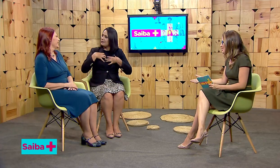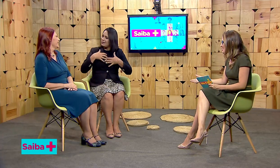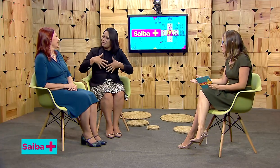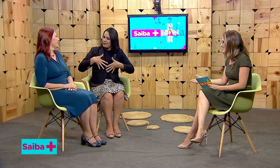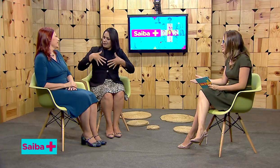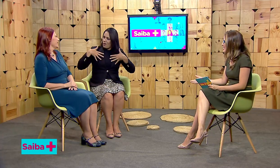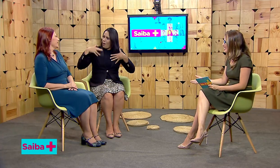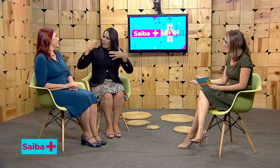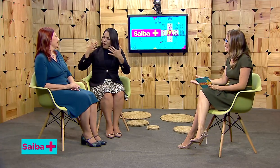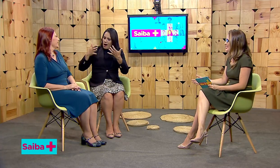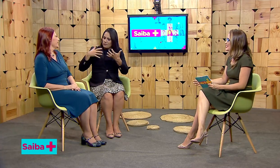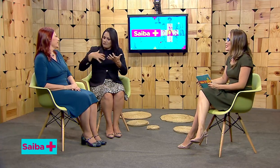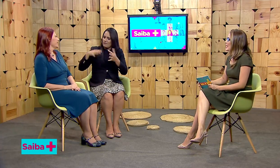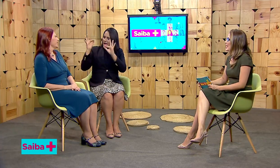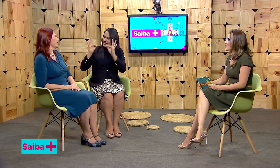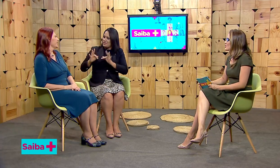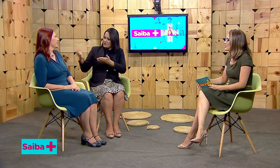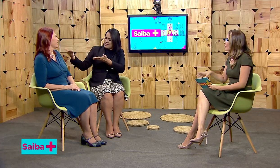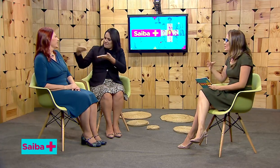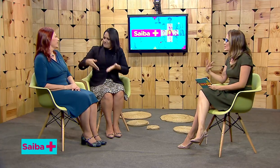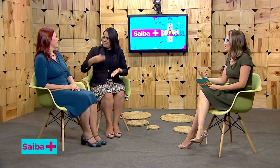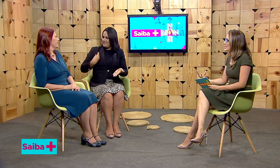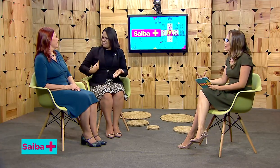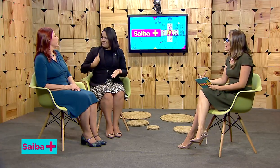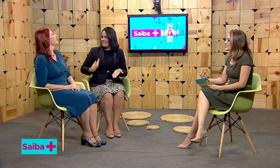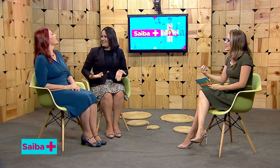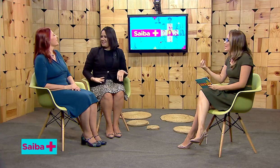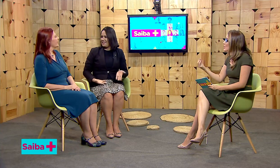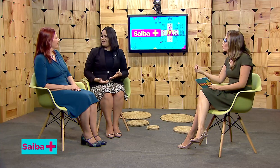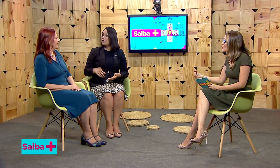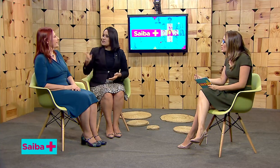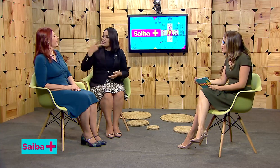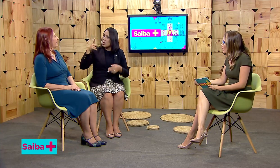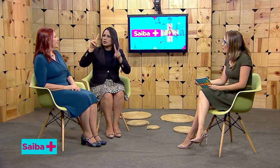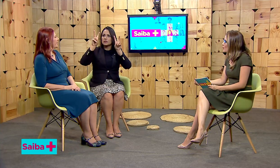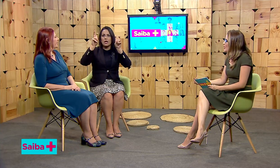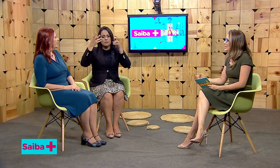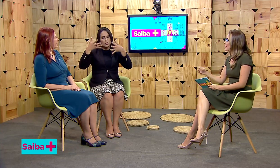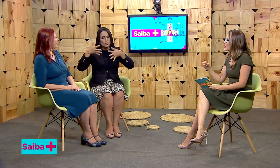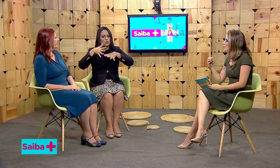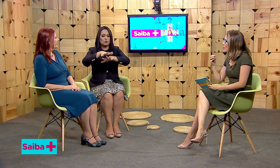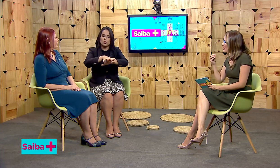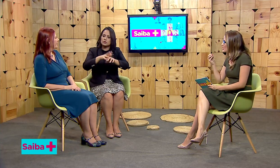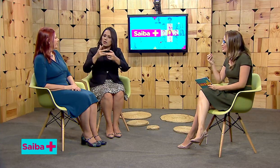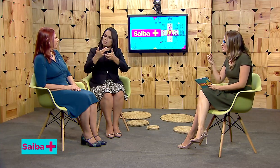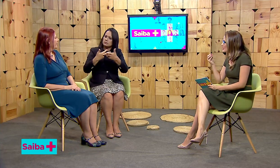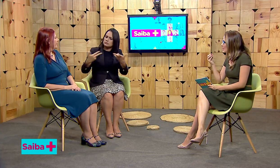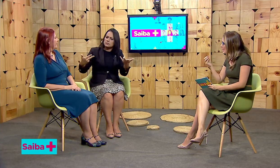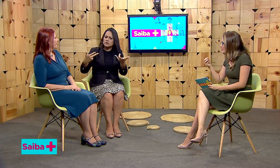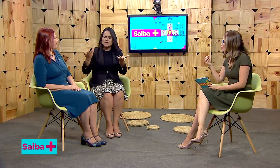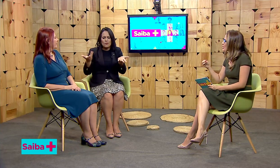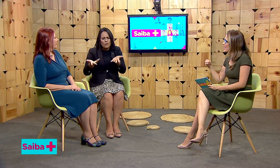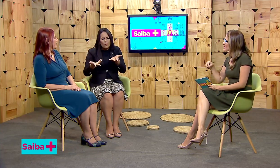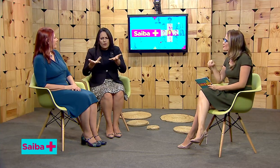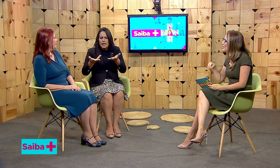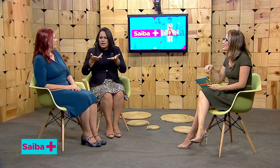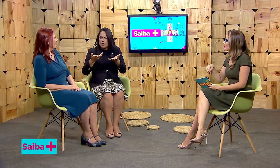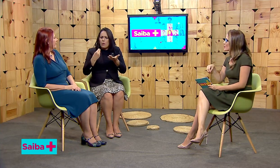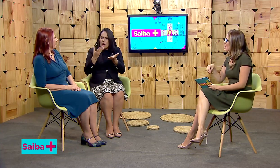presença aqui, Karen. Você falando aí da inclusão, isso começa dentro de casa mesmo, né?